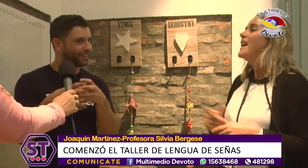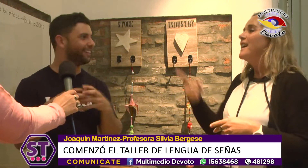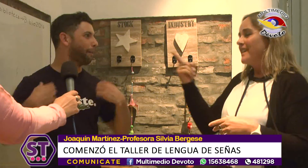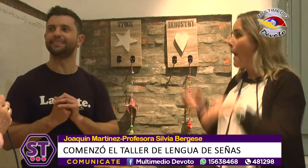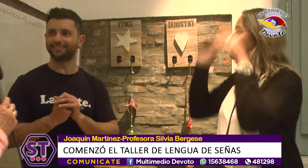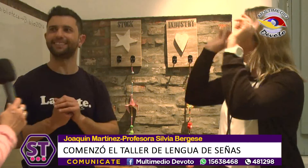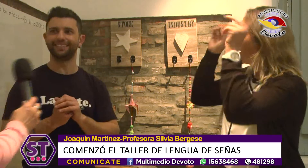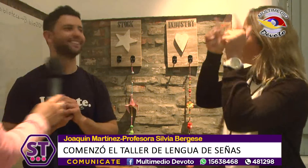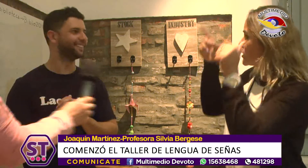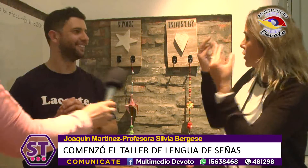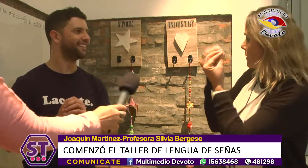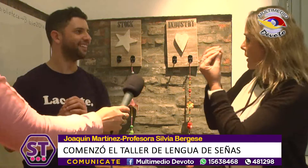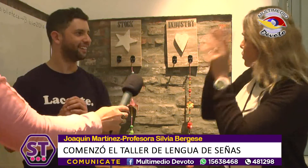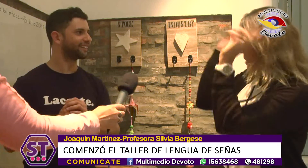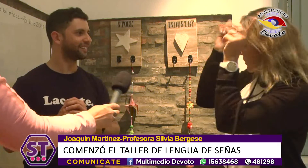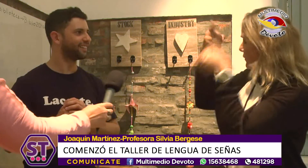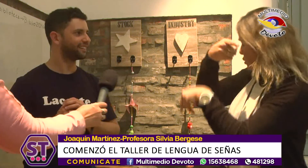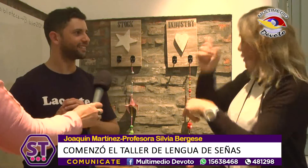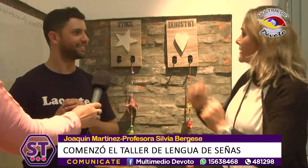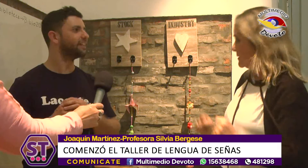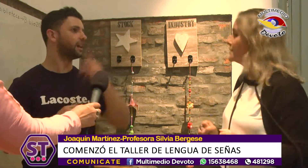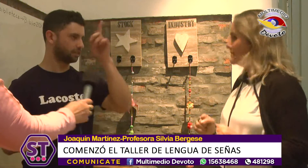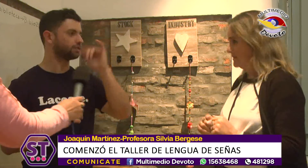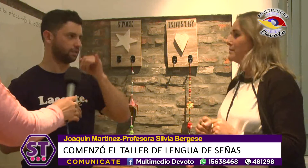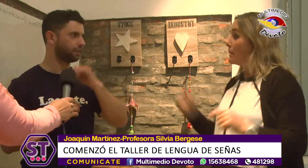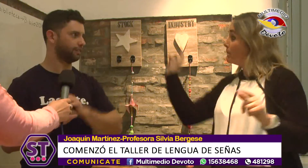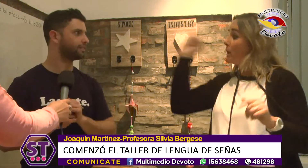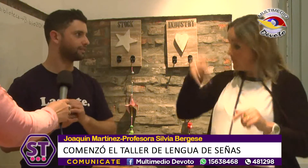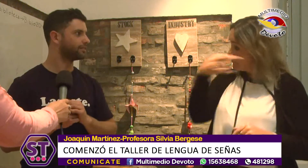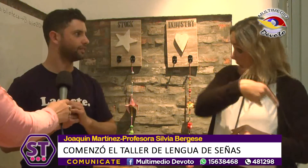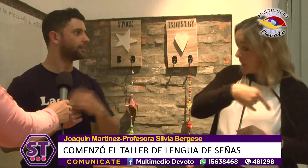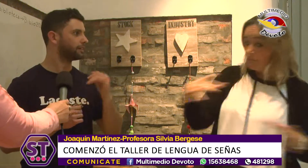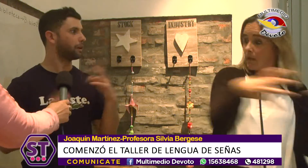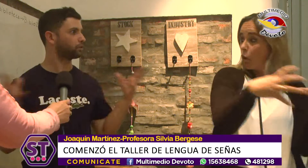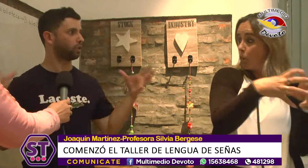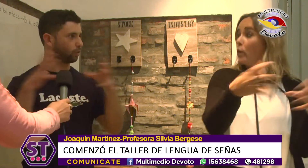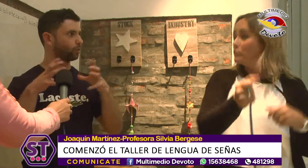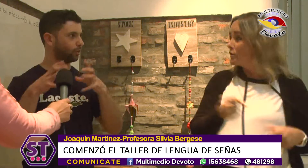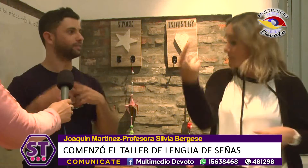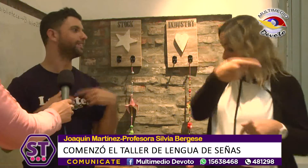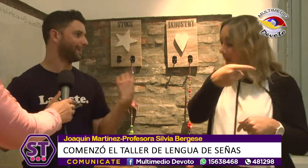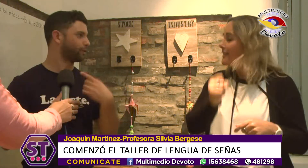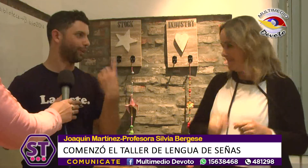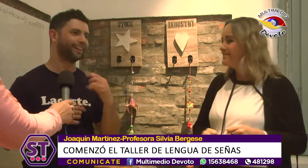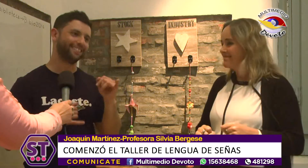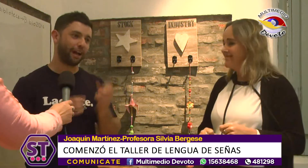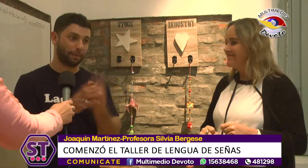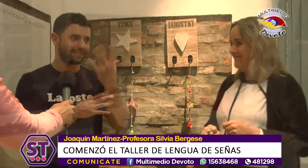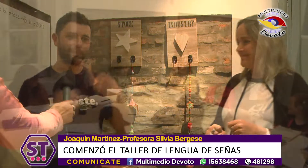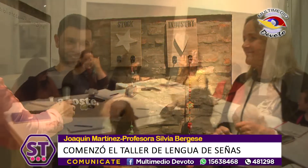Hay muchas docentes, maestras aquí para poder comunicarse con sus alumnos. Bueno,